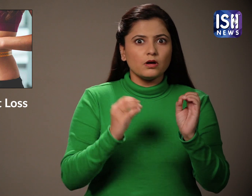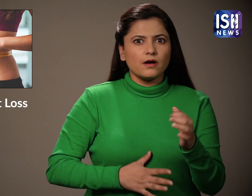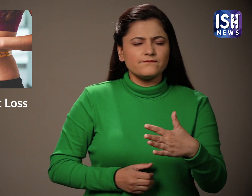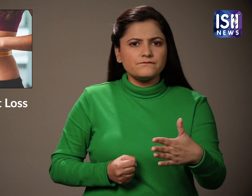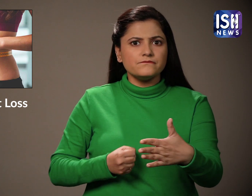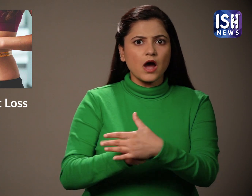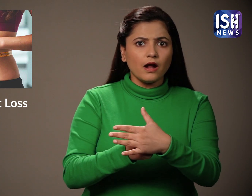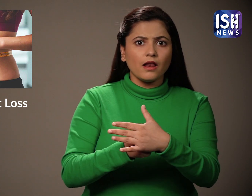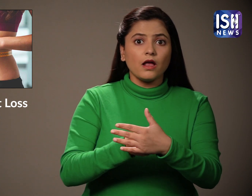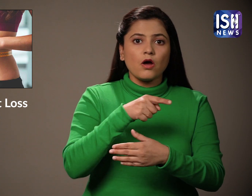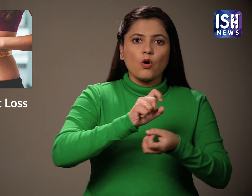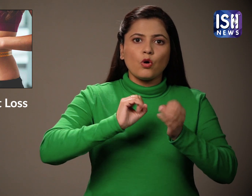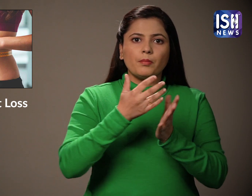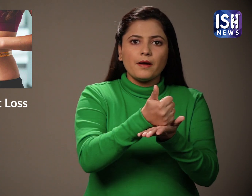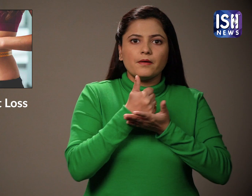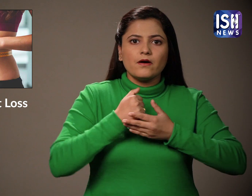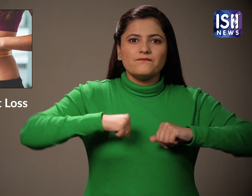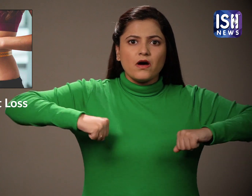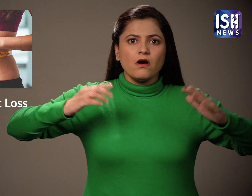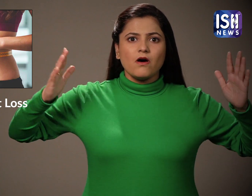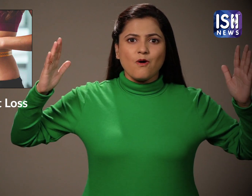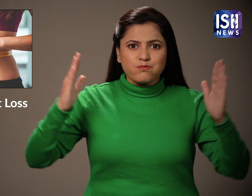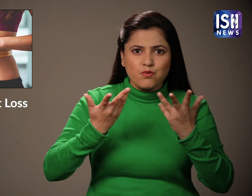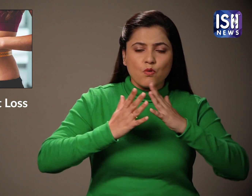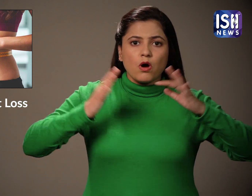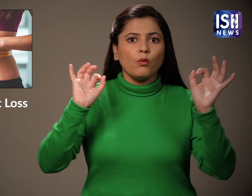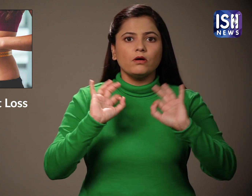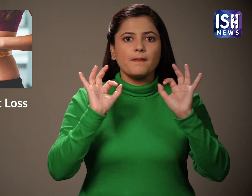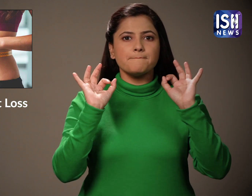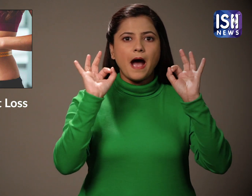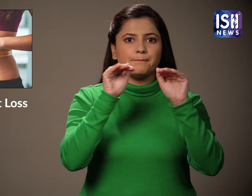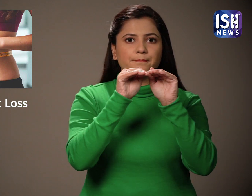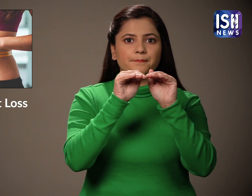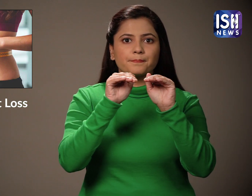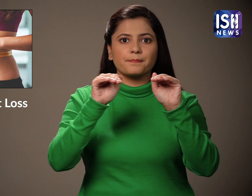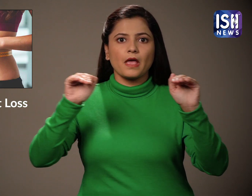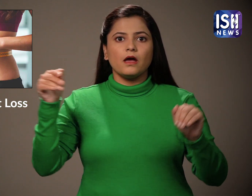रहता है यह बार-बार नाश्टा करने की आदत को रोकता है और आपके वजन को बनाये रखता है